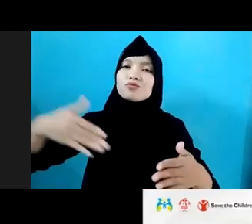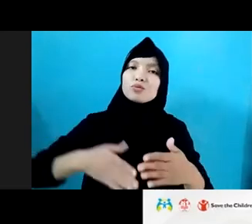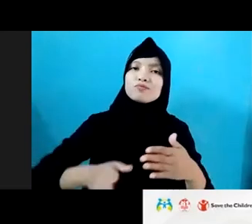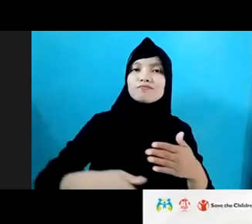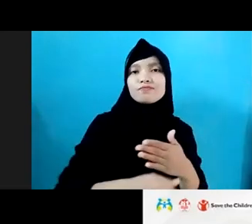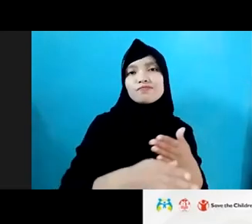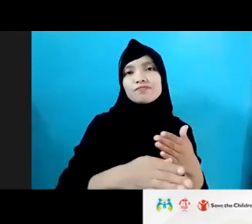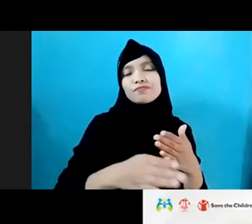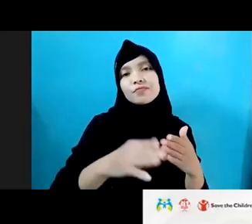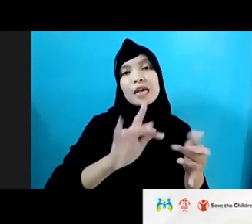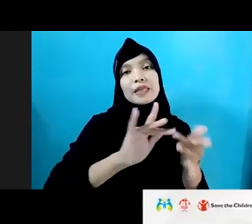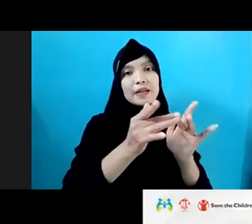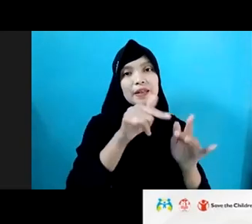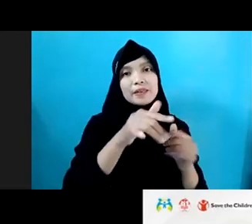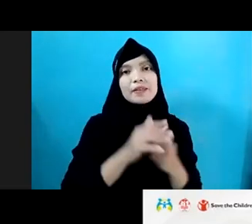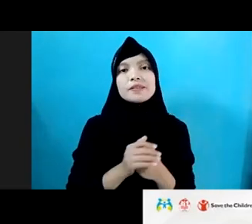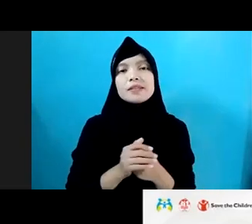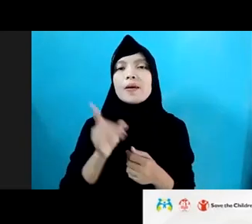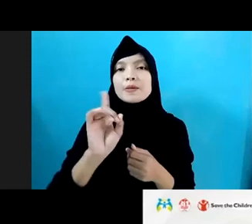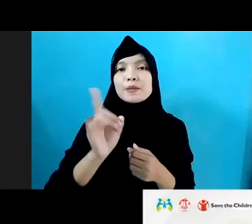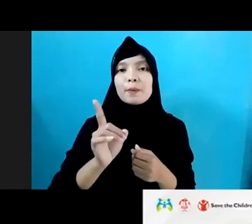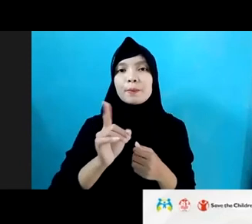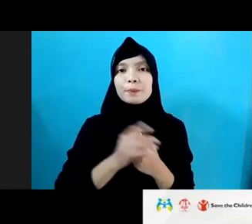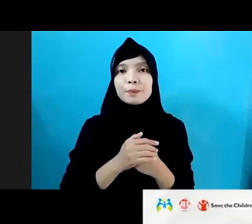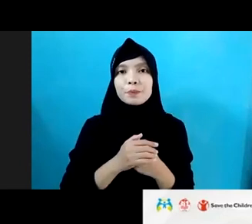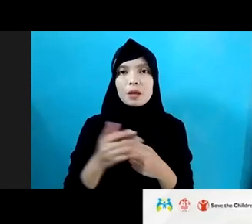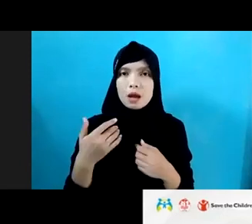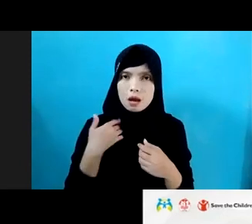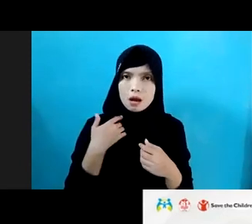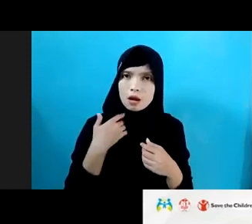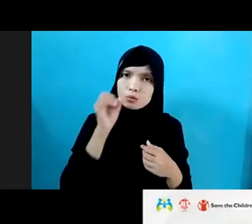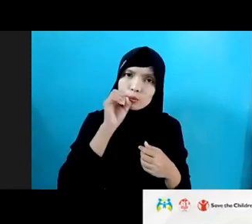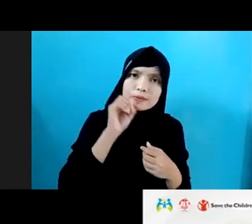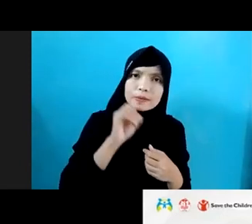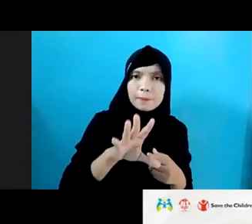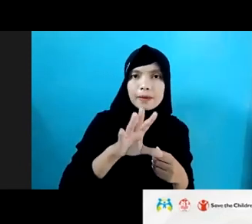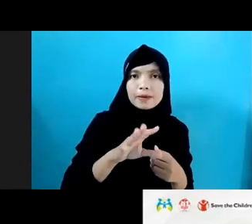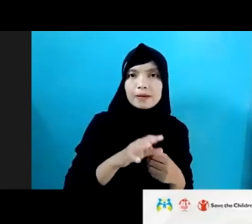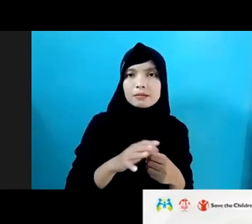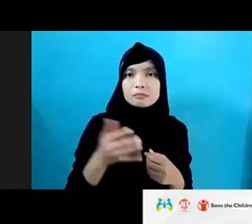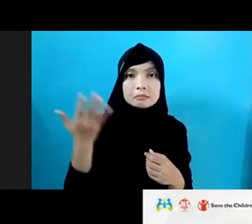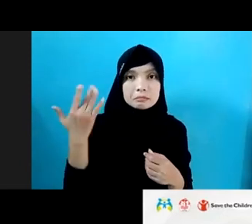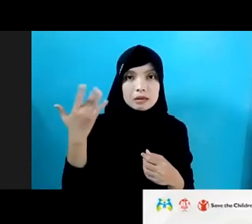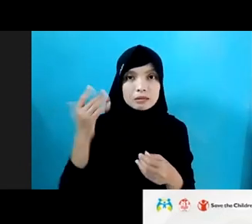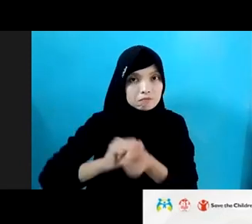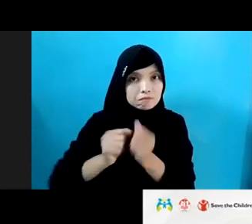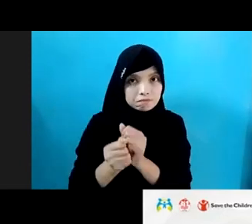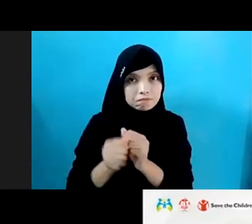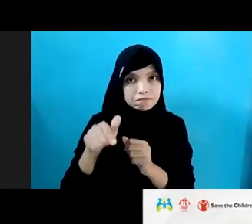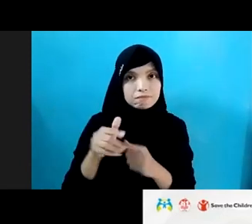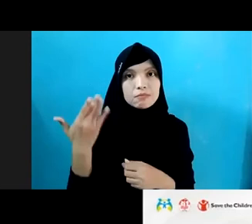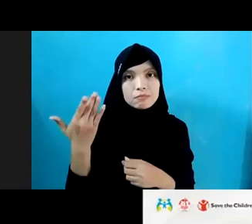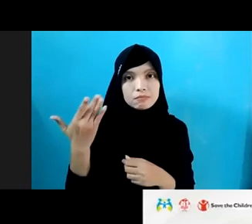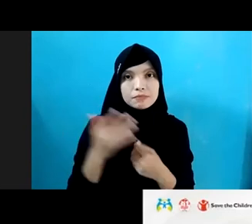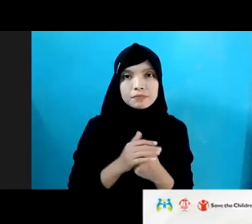karena tadi saya sudah sampaikan di kasus-kasus yang saya elaborasi, semua anak yang